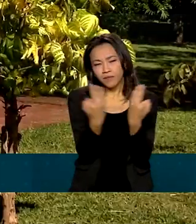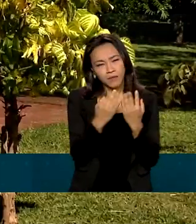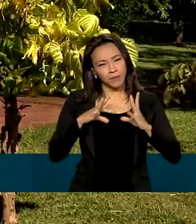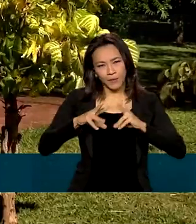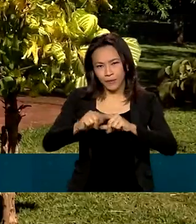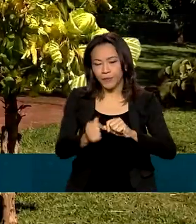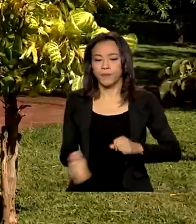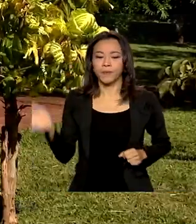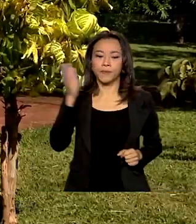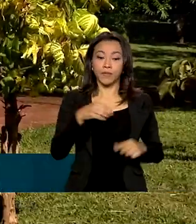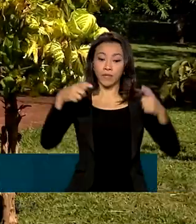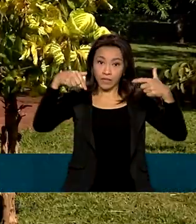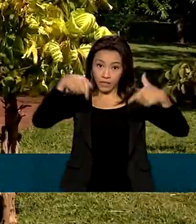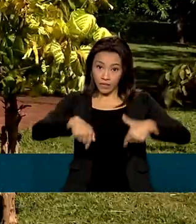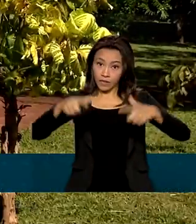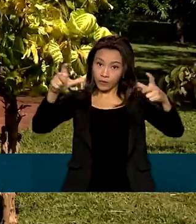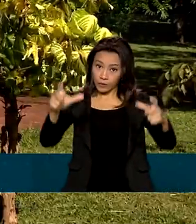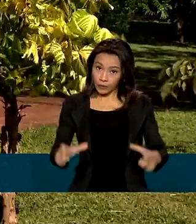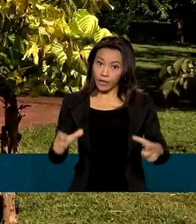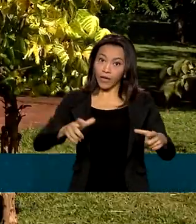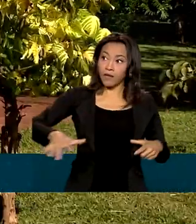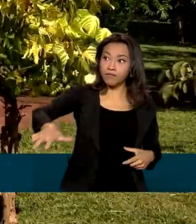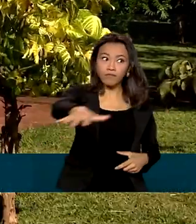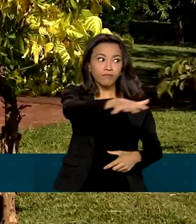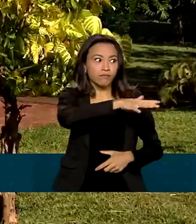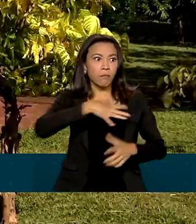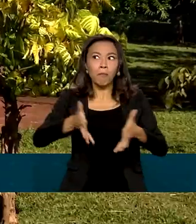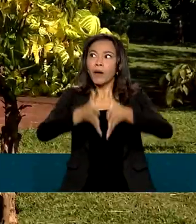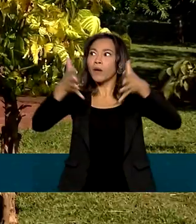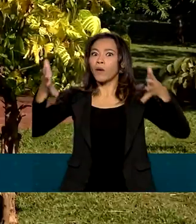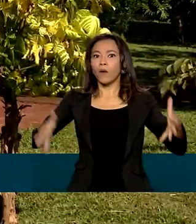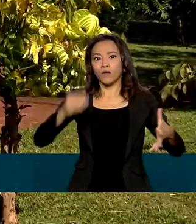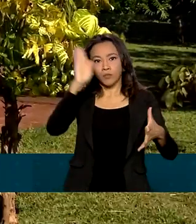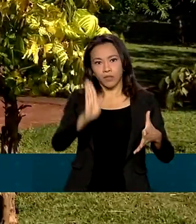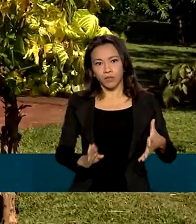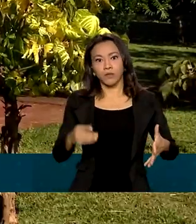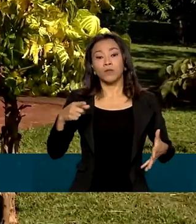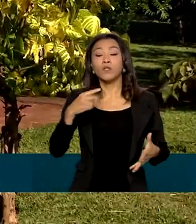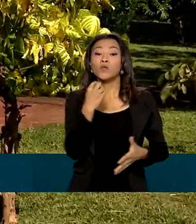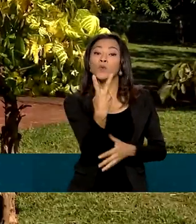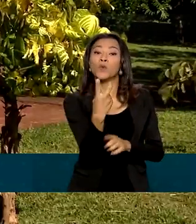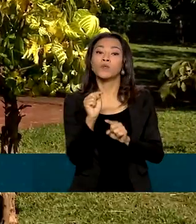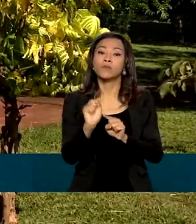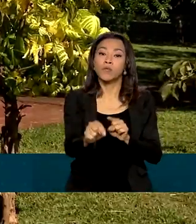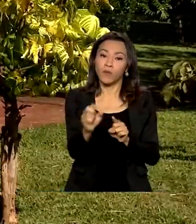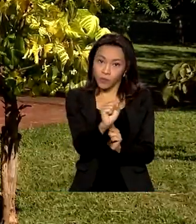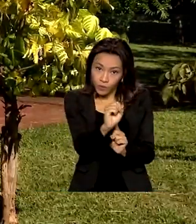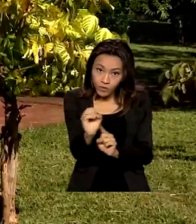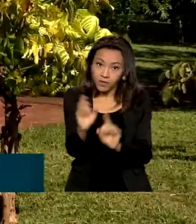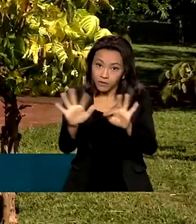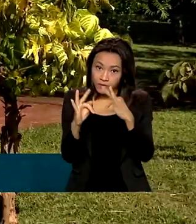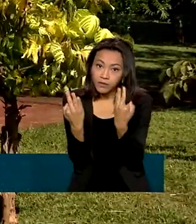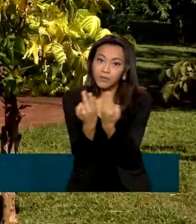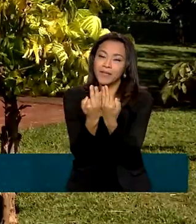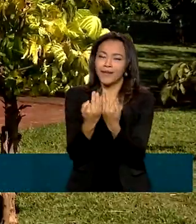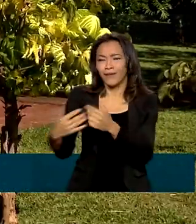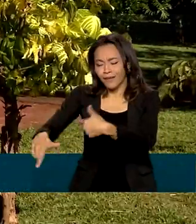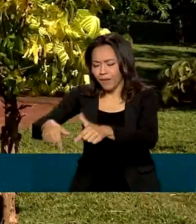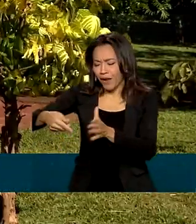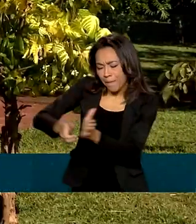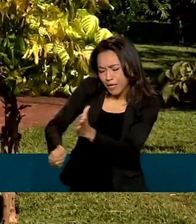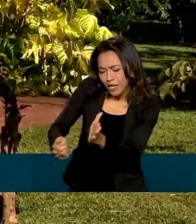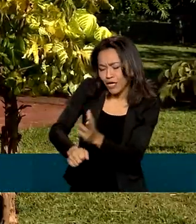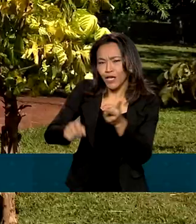Aqui no assentamento Itamaraty, um dos maiores do Brasil, vivem cerca de 2.800 famílias que produzem milho,